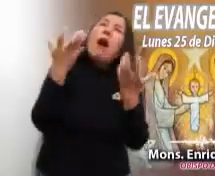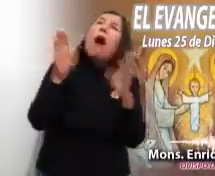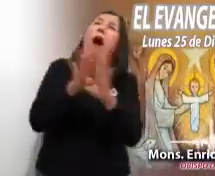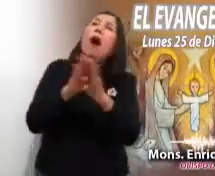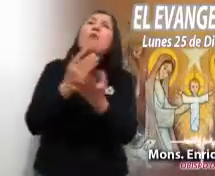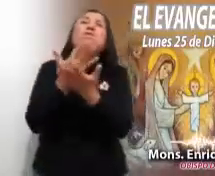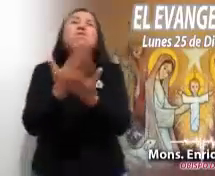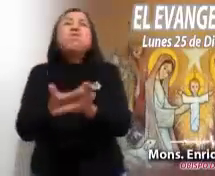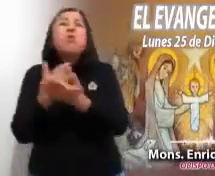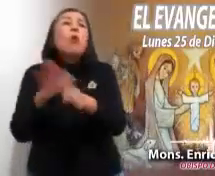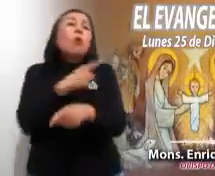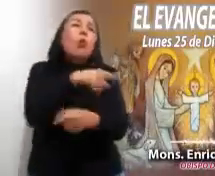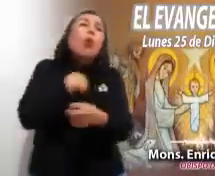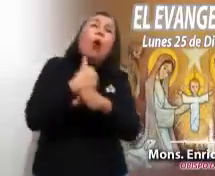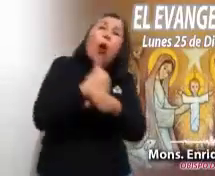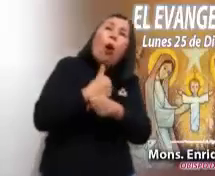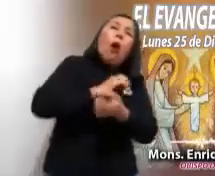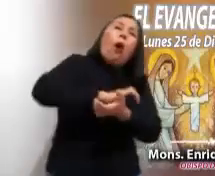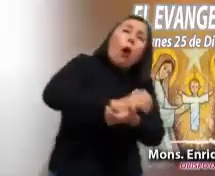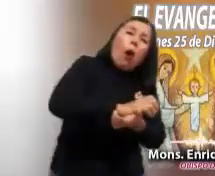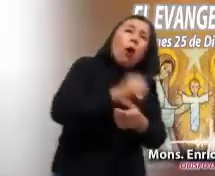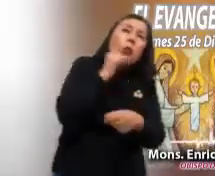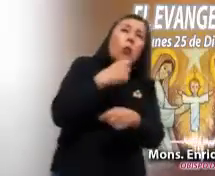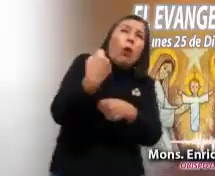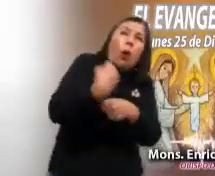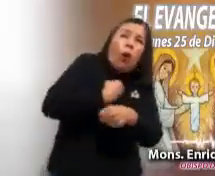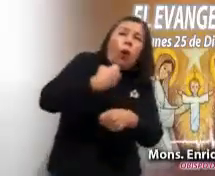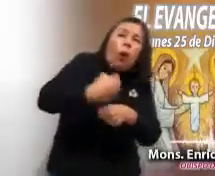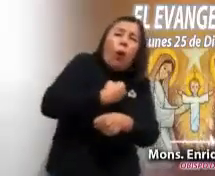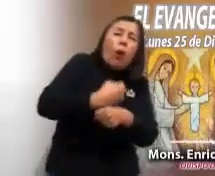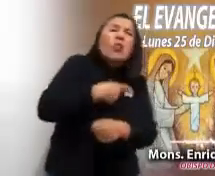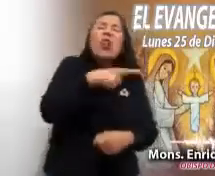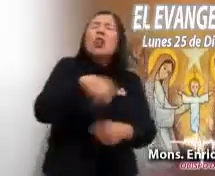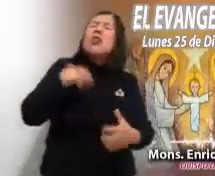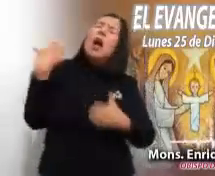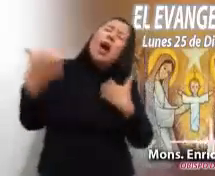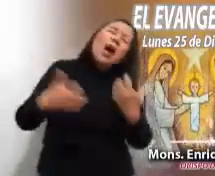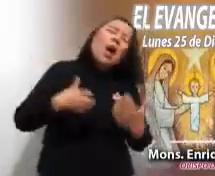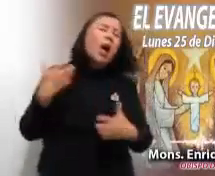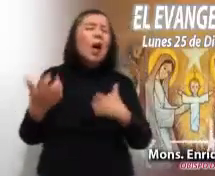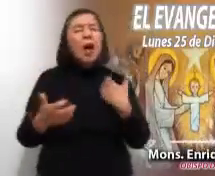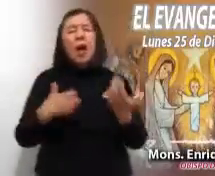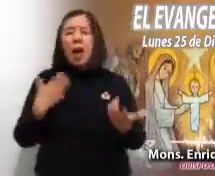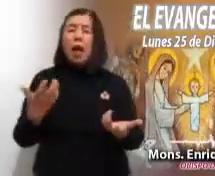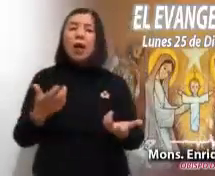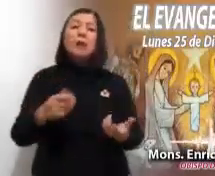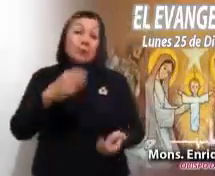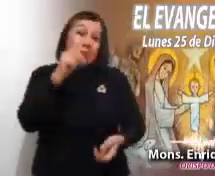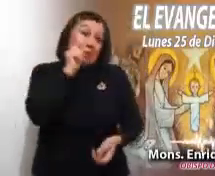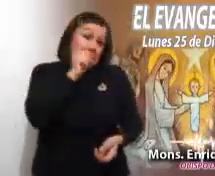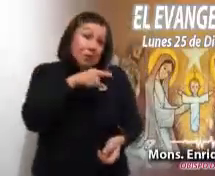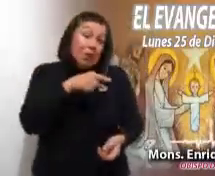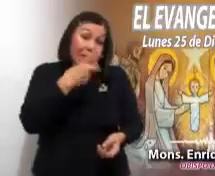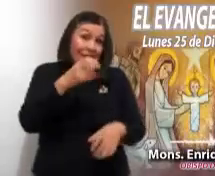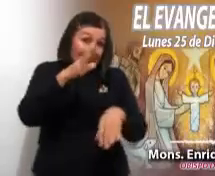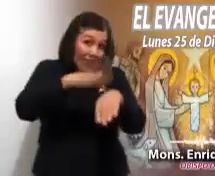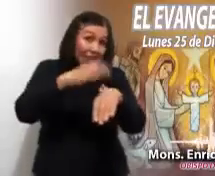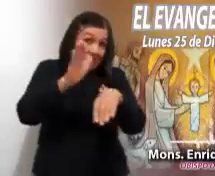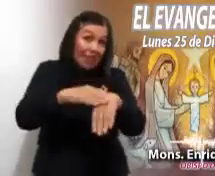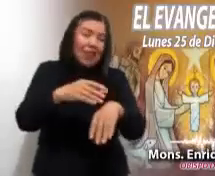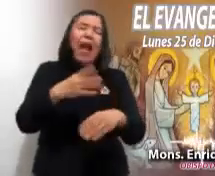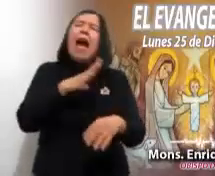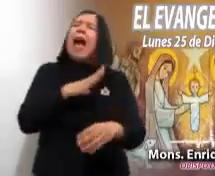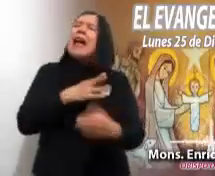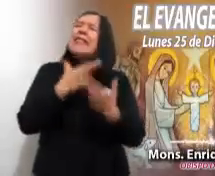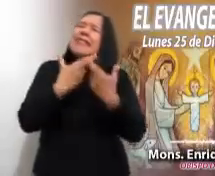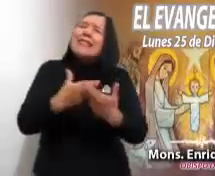un pueblo oprimido y amenazado, doblegado y al borde de la desesperación. Es también el anuncio